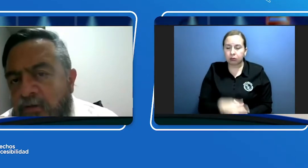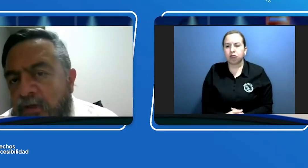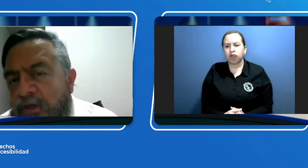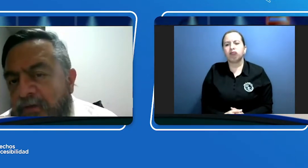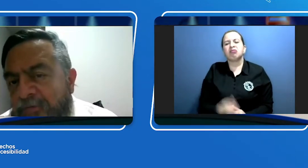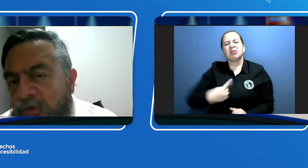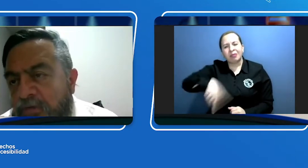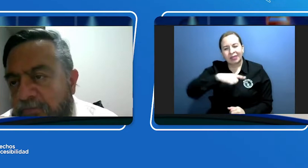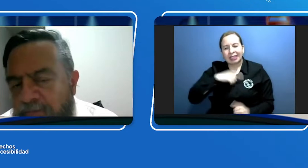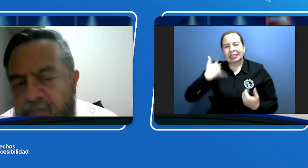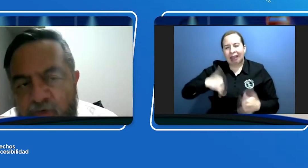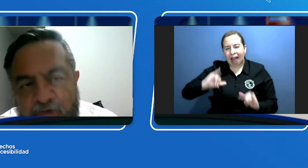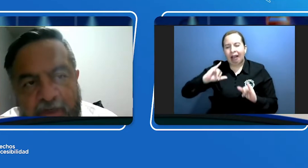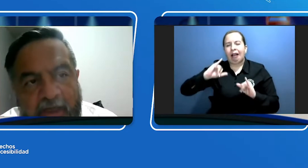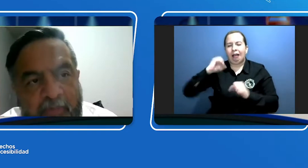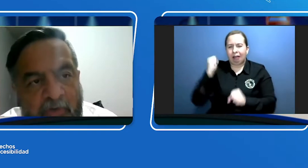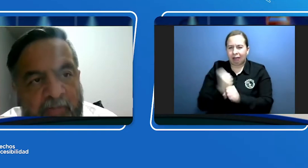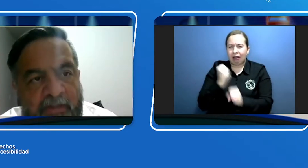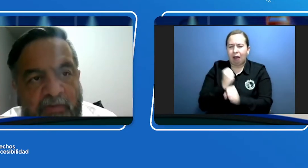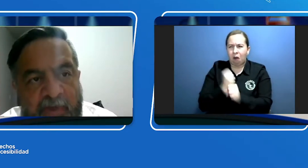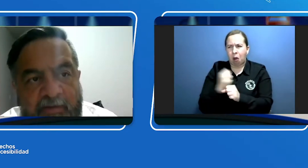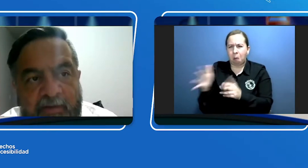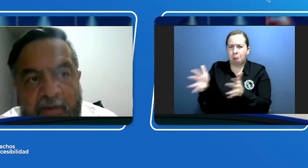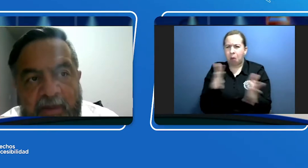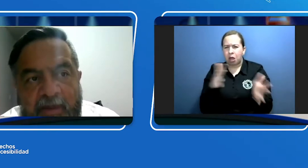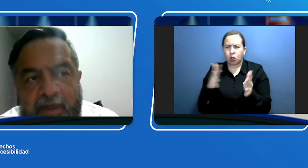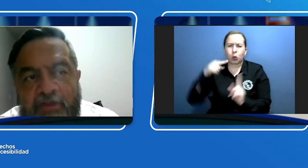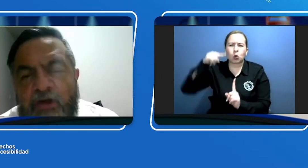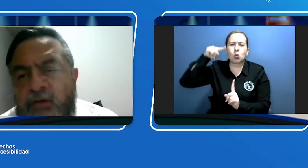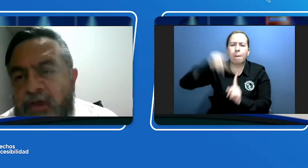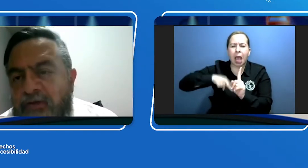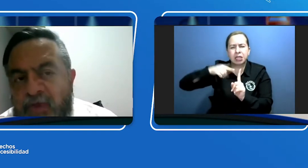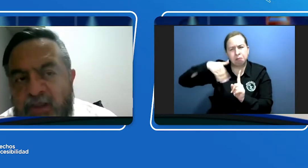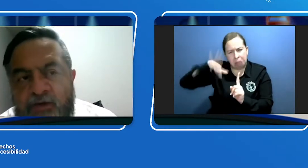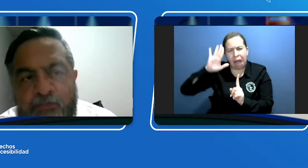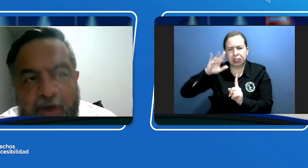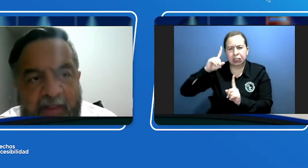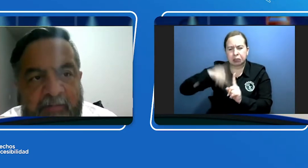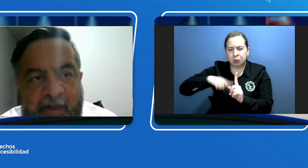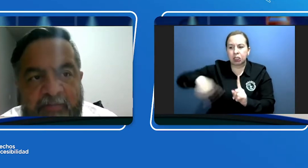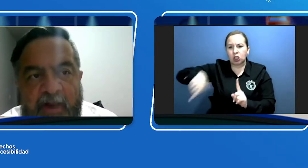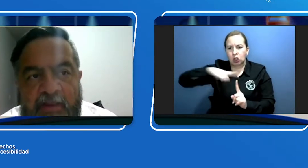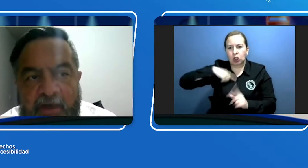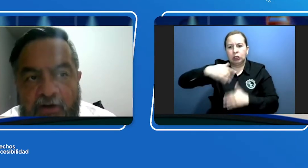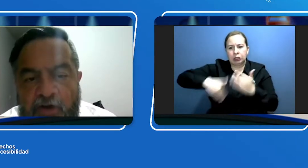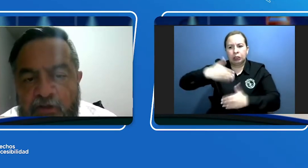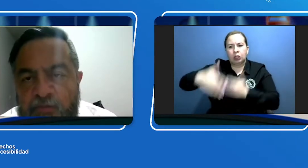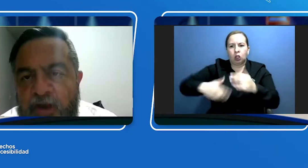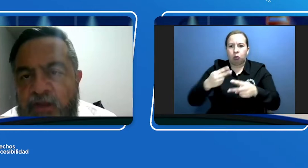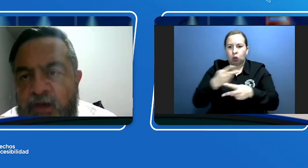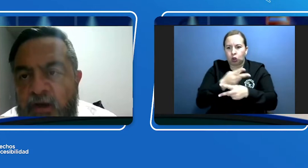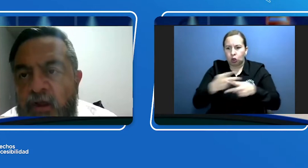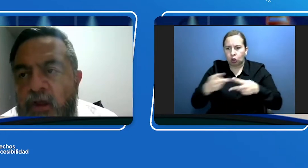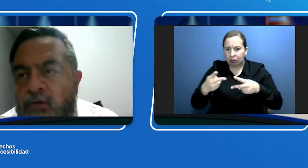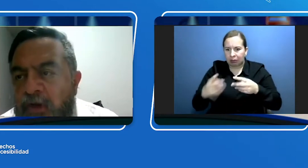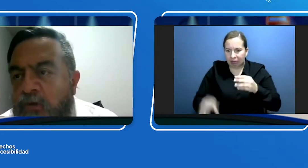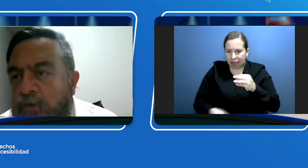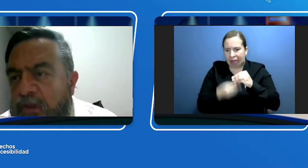que llevamos, yo diría que poco más de un mes y que todavía nos faltan un par de semanas para tenerlo listo, para tener una encuesta